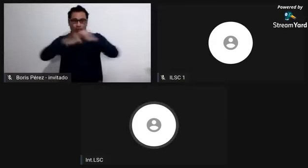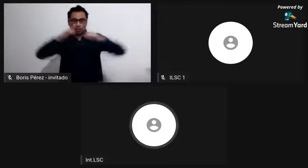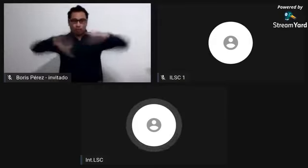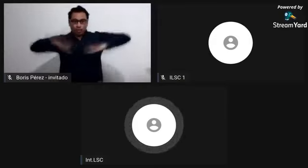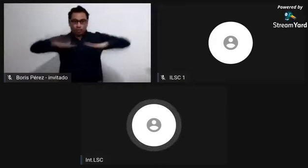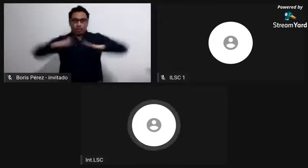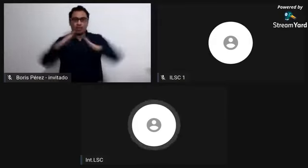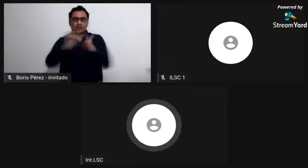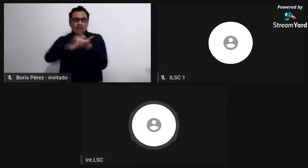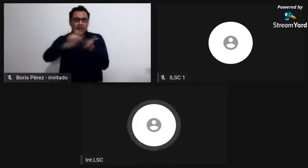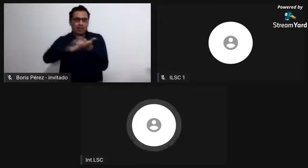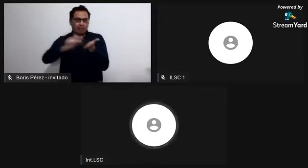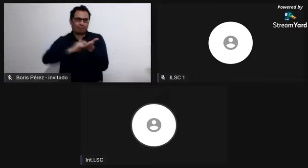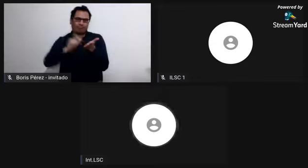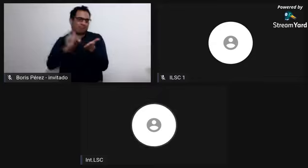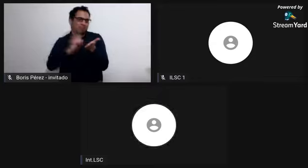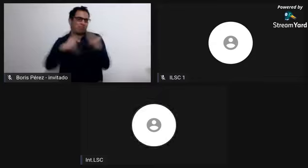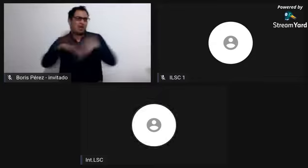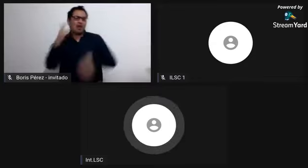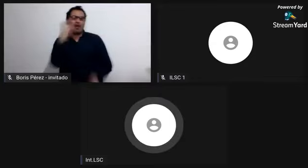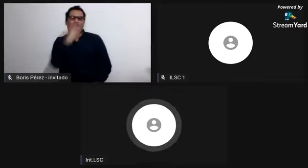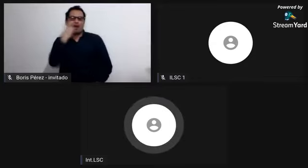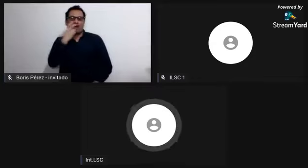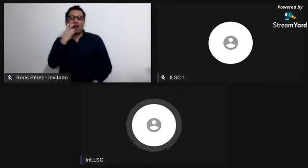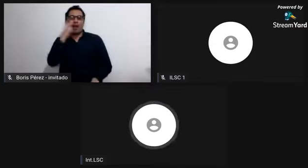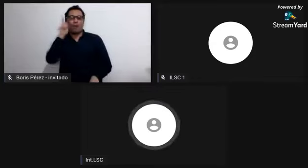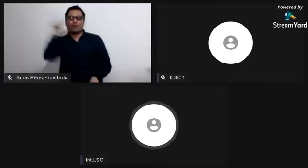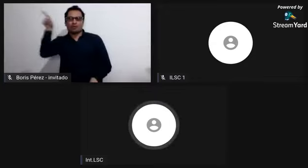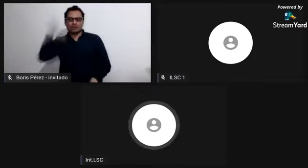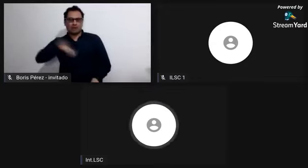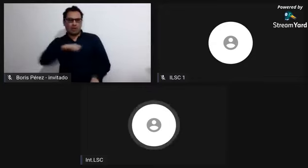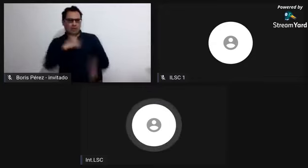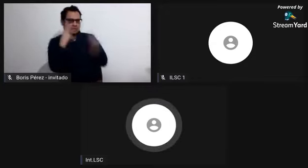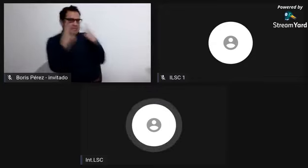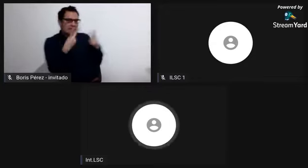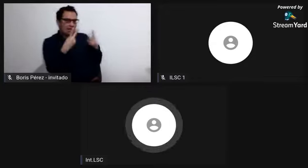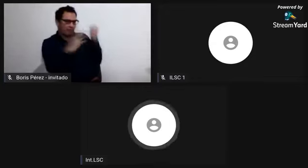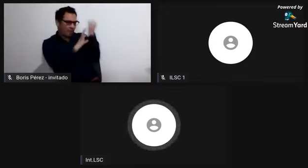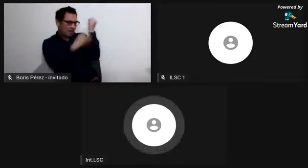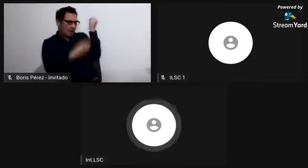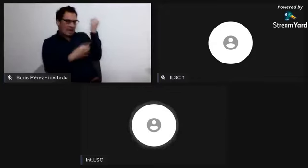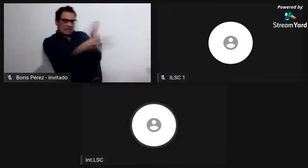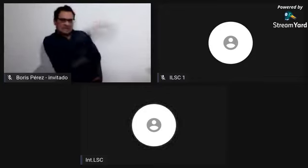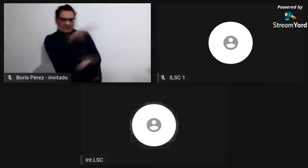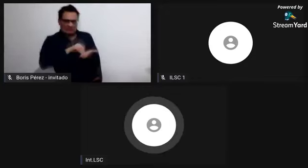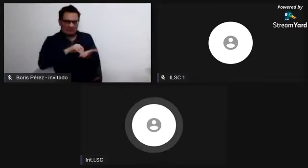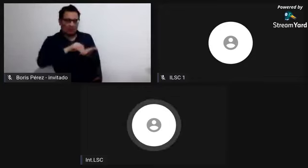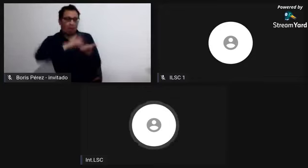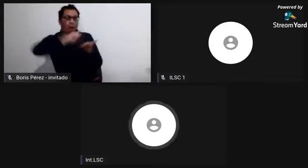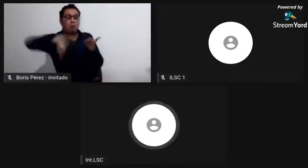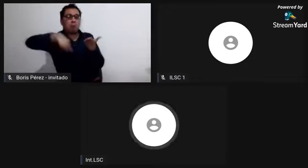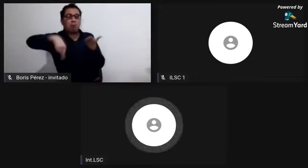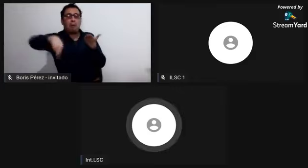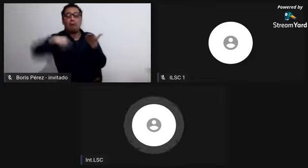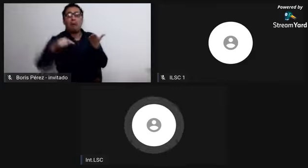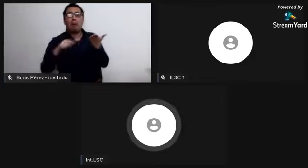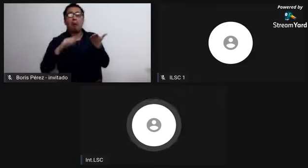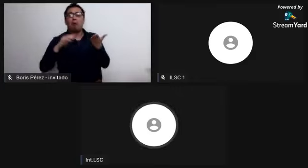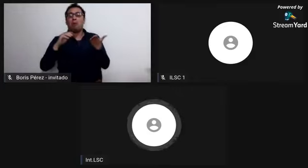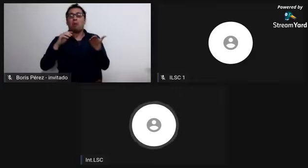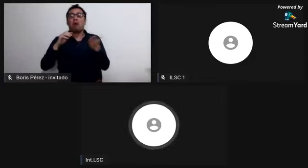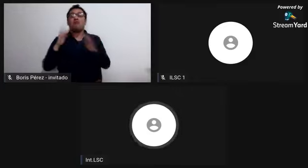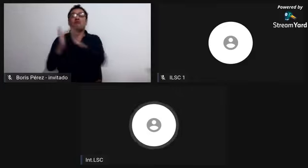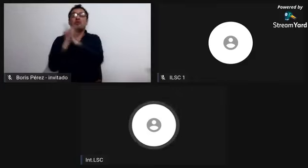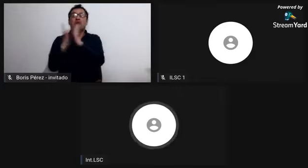quién asumió el liderazgo del palenque. Pues tenemos que entender también que la tradición oral en su momento nos dan